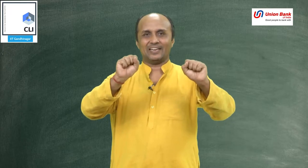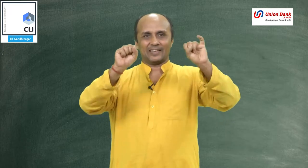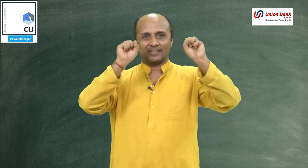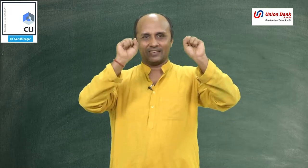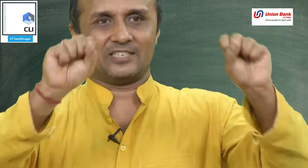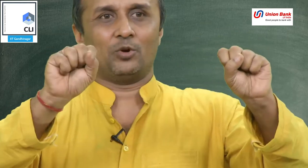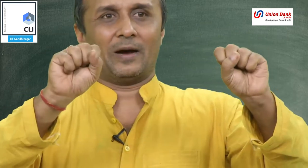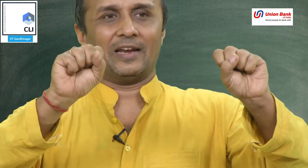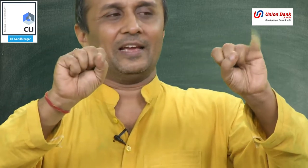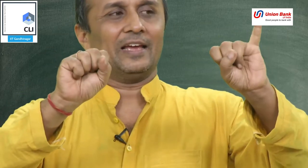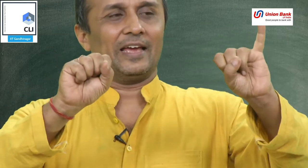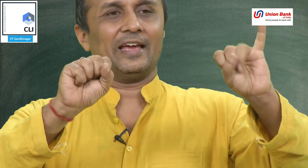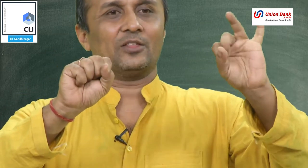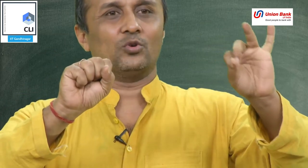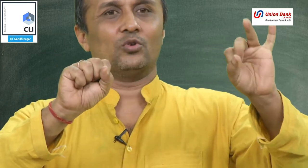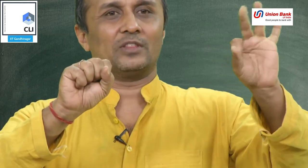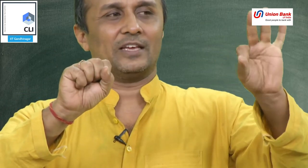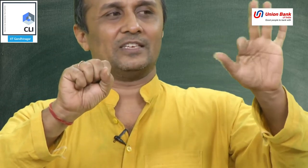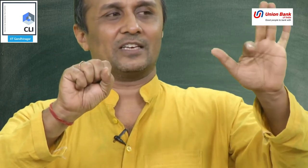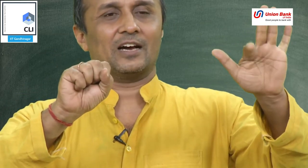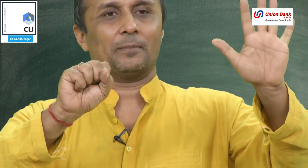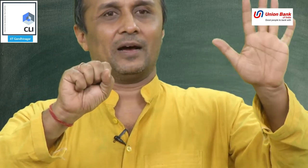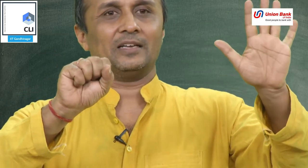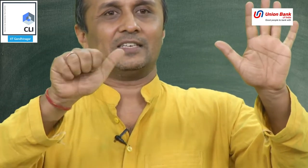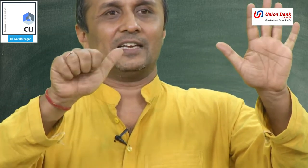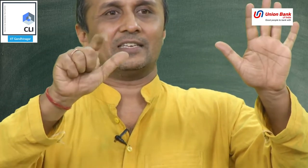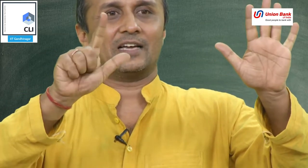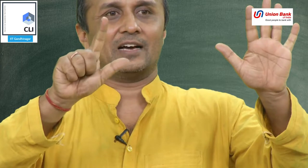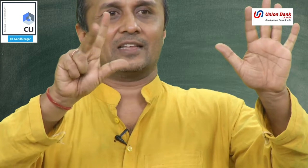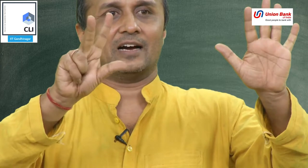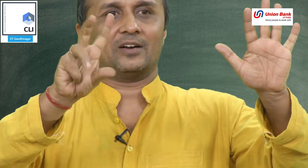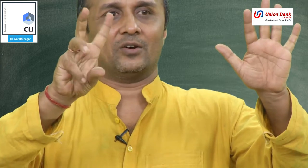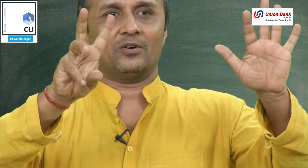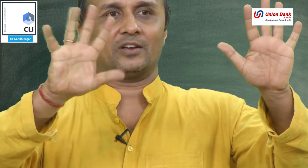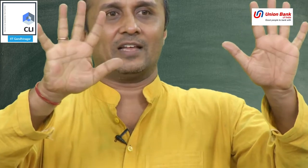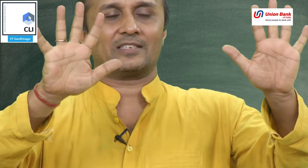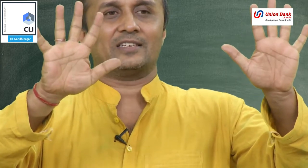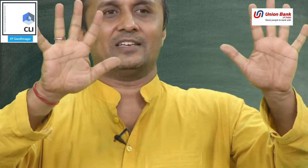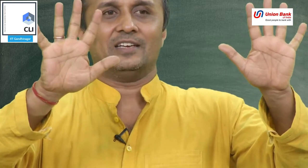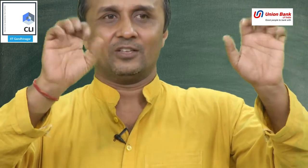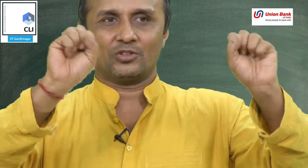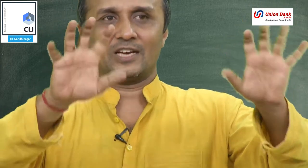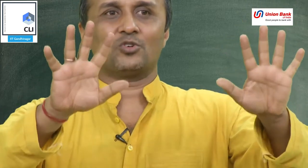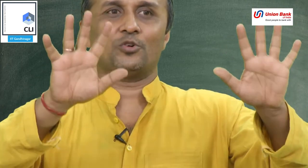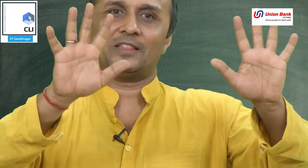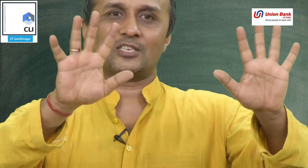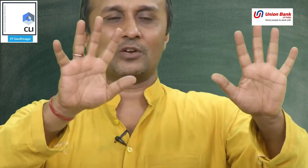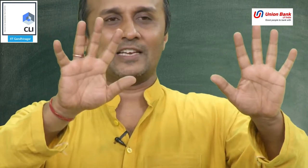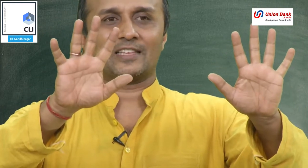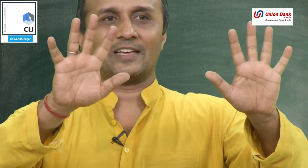ये 0 मान ले 1,2,3,4,5,6,7,8,9 और 10 तो 10 उंगलियों में 10 तो गिनी सकते